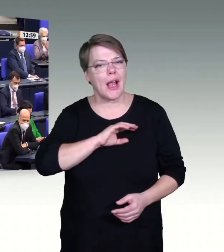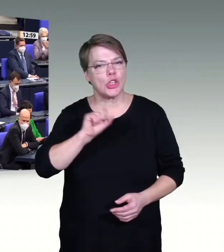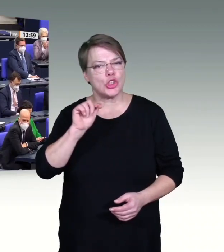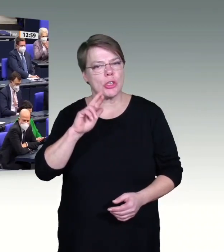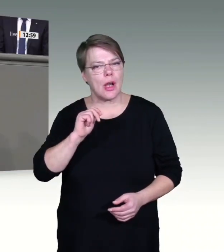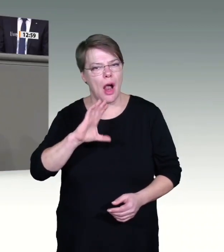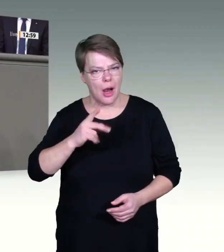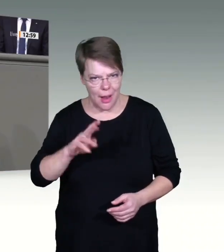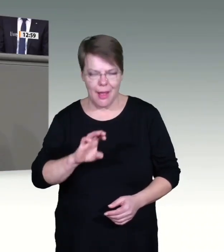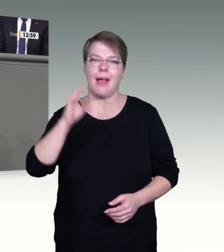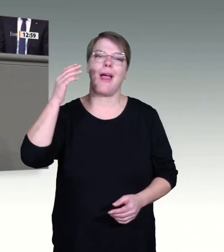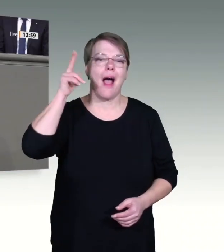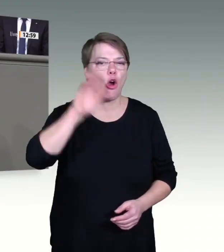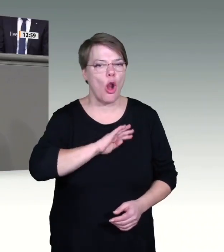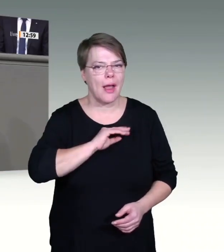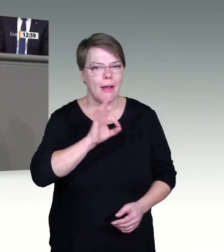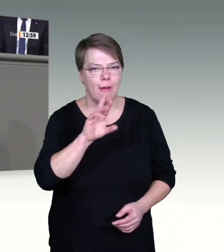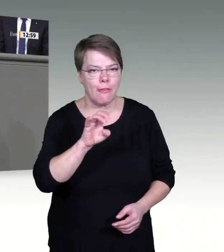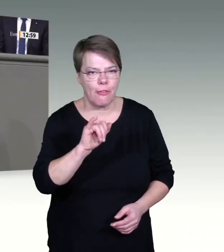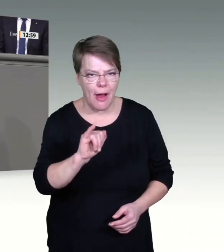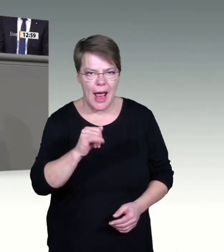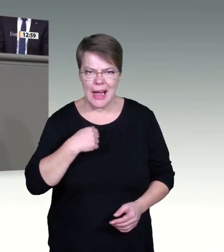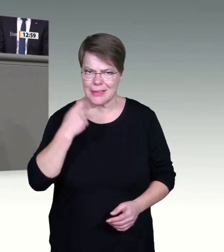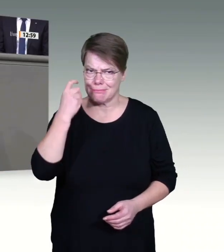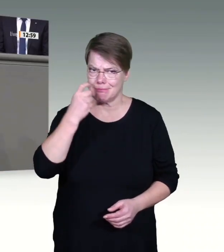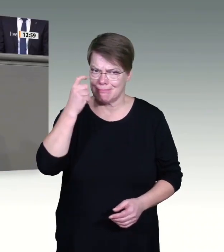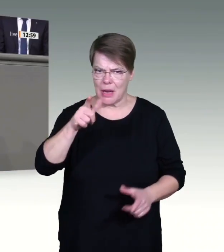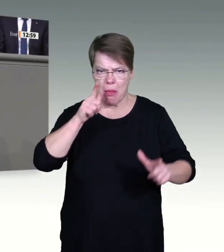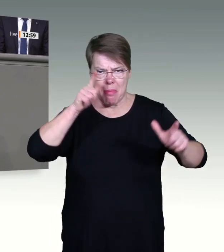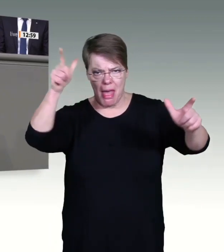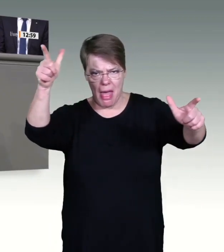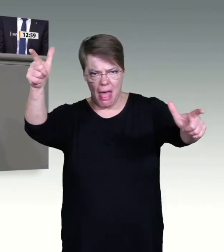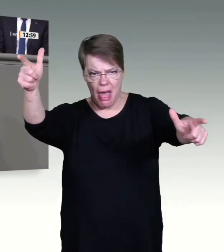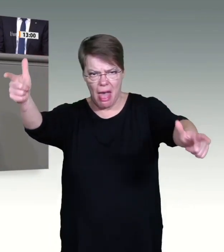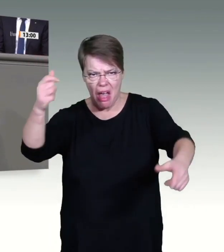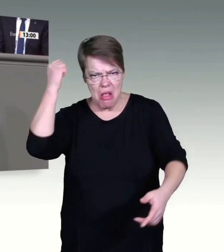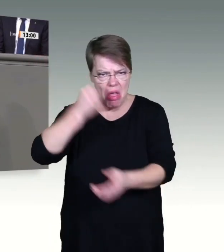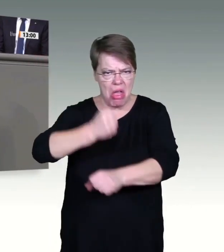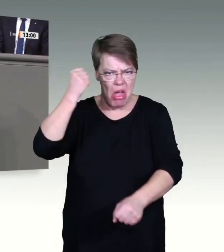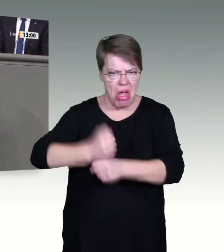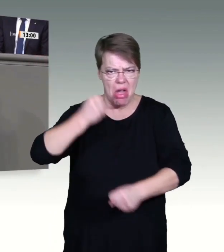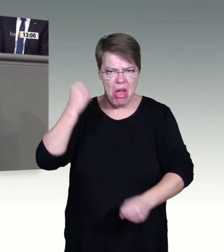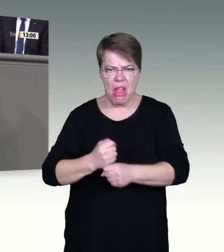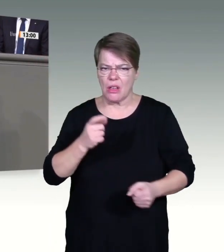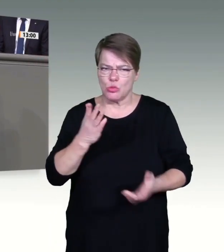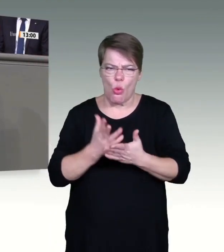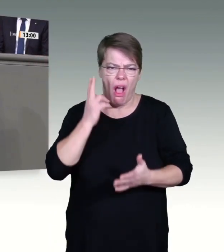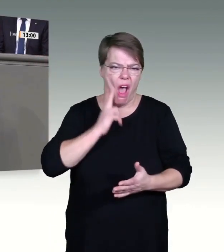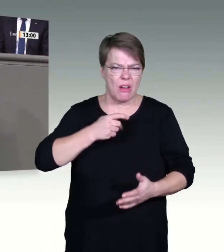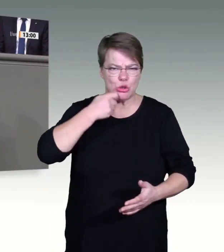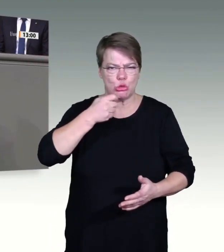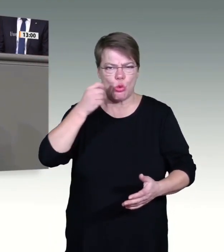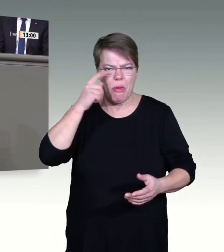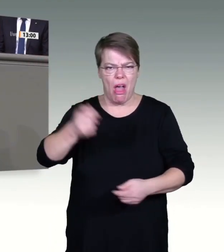diesem Land? Wo im Sommer wurde die Booster-Impfkampagne vorbereitet? Ich verstehe es nicht, wie Sie sich hierhin stellen können,